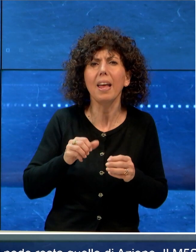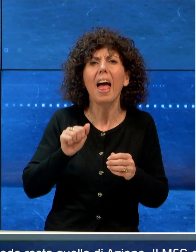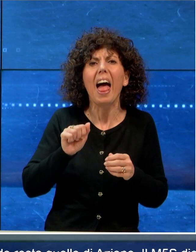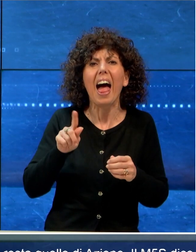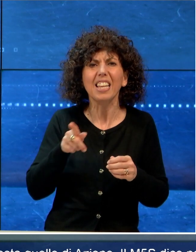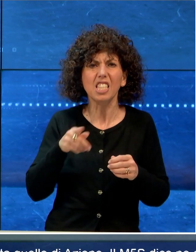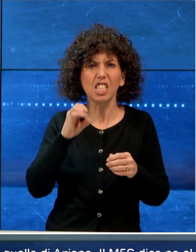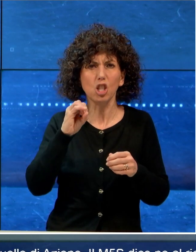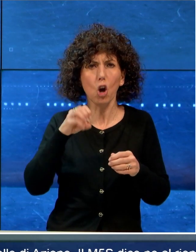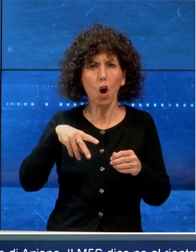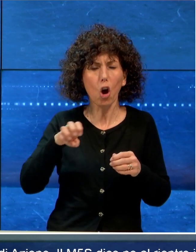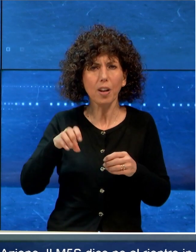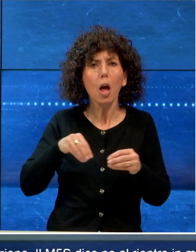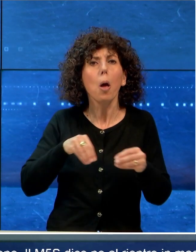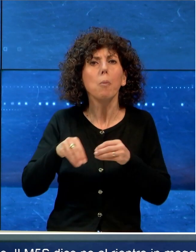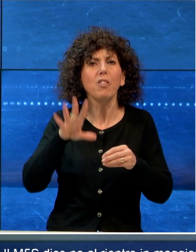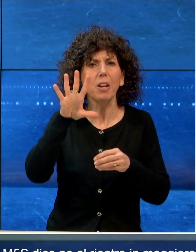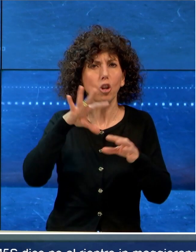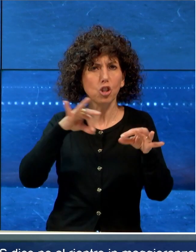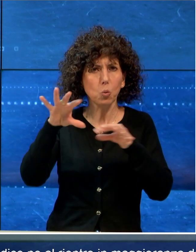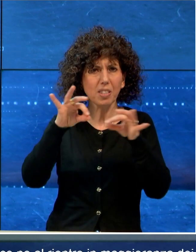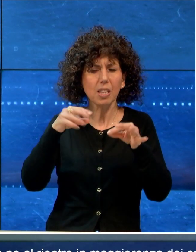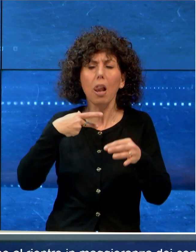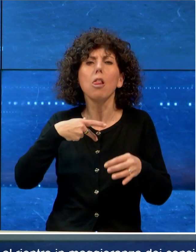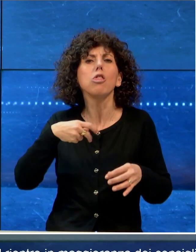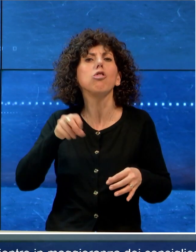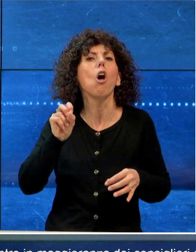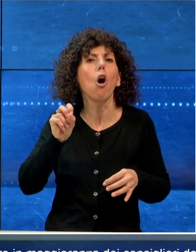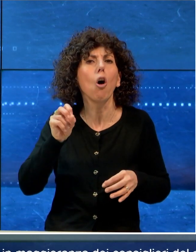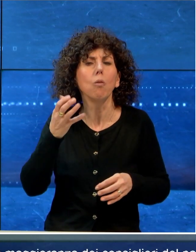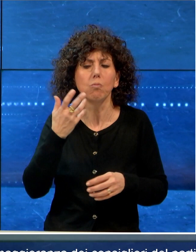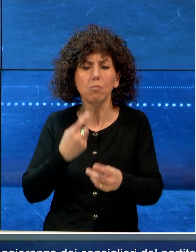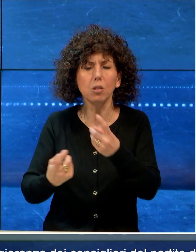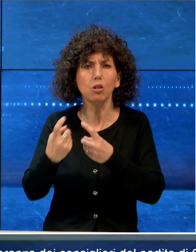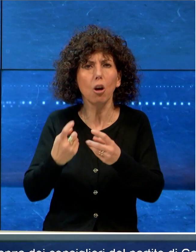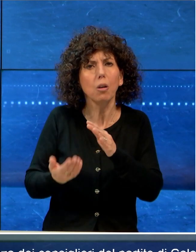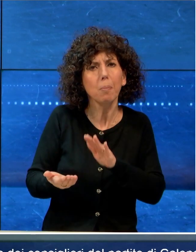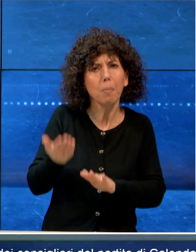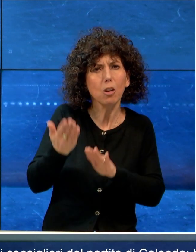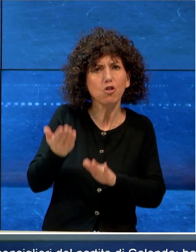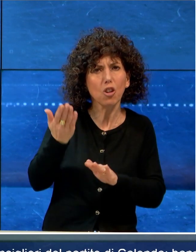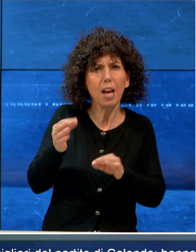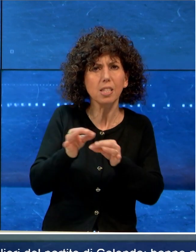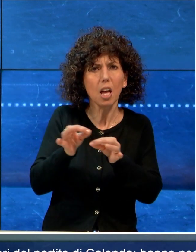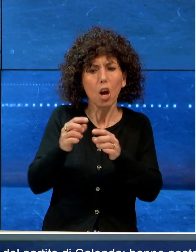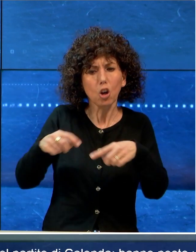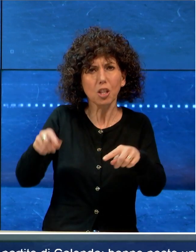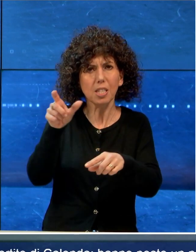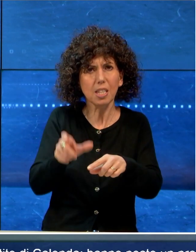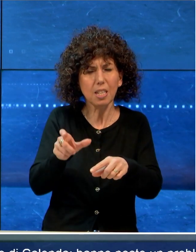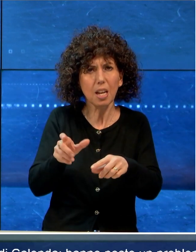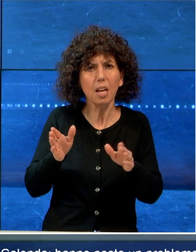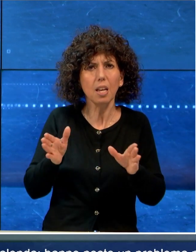Il Movimento 5 Stelle dice no al rientro in maggioranza dei consiglieri